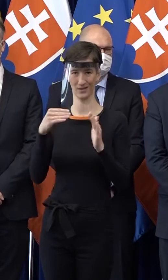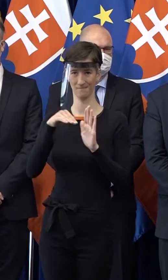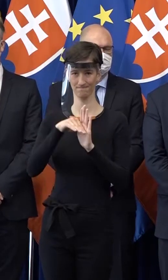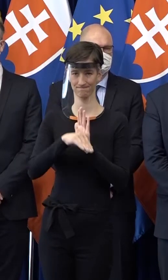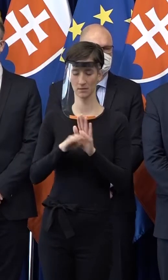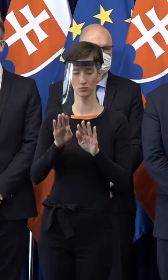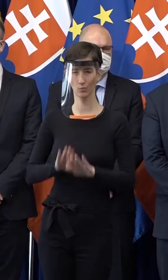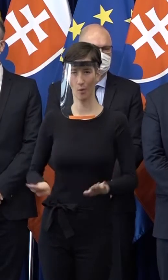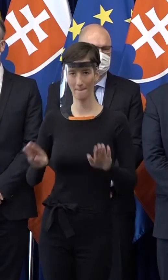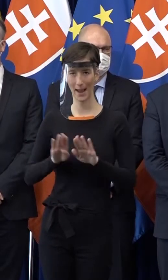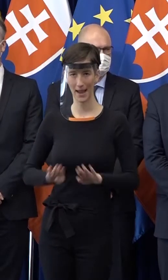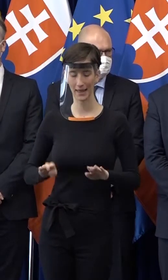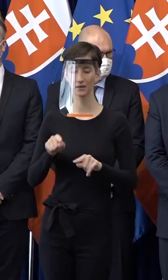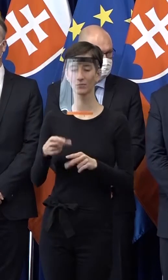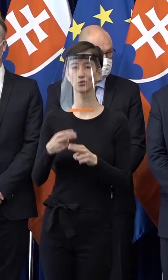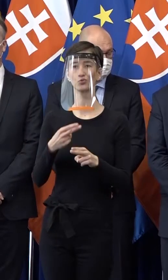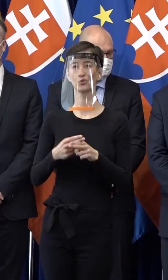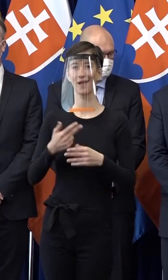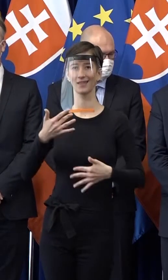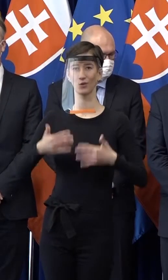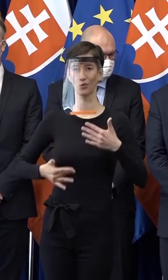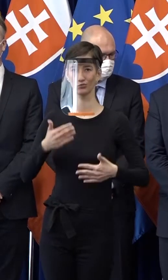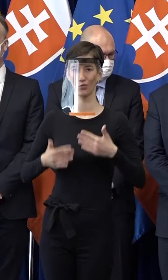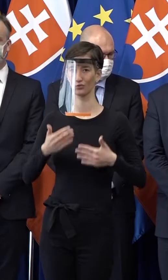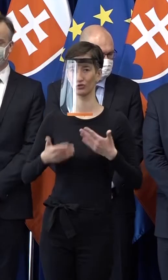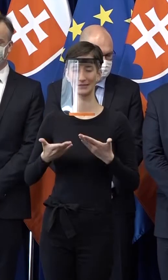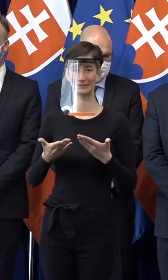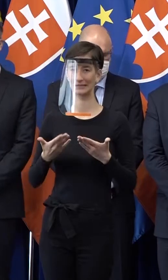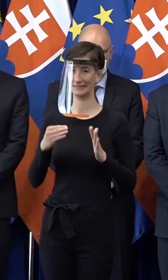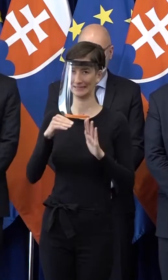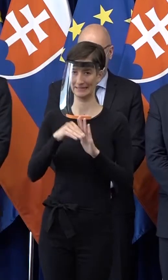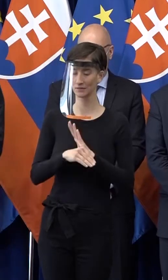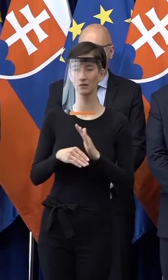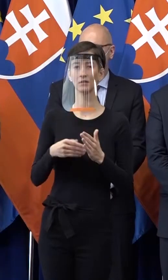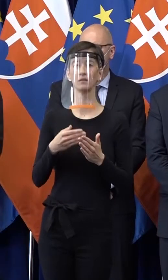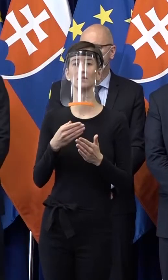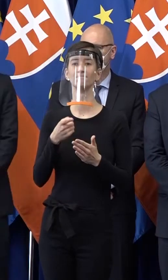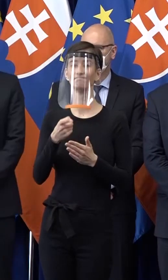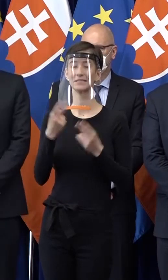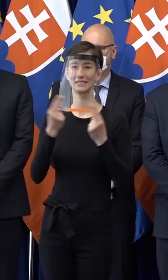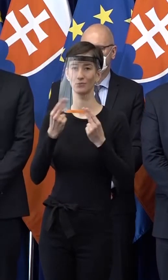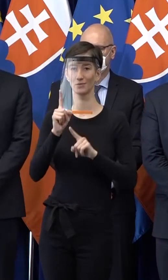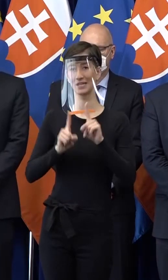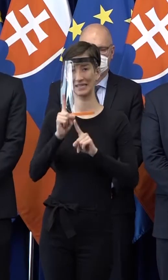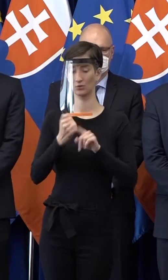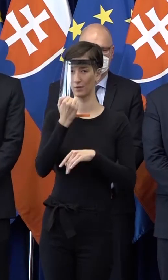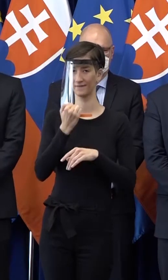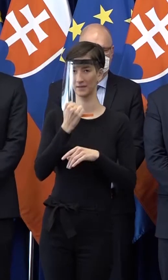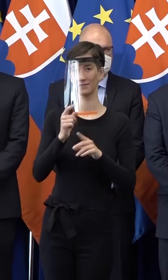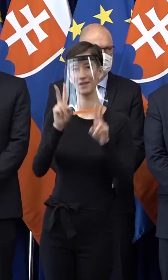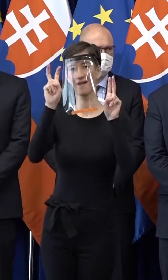ekonomiky, budú určite segmenty a firmy, ktoré to neprežijú, a budú